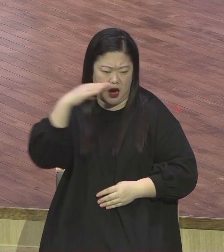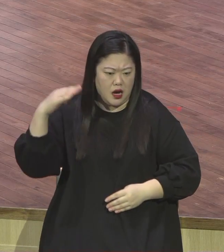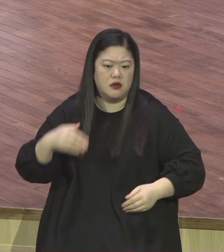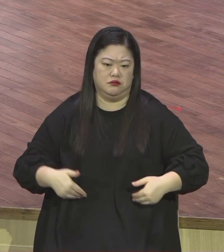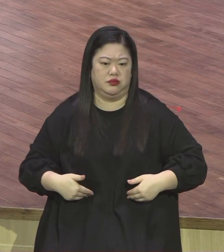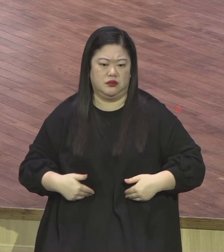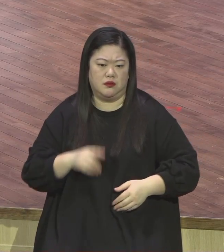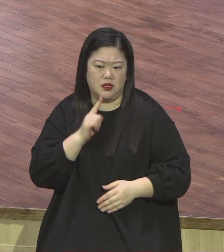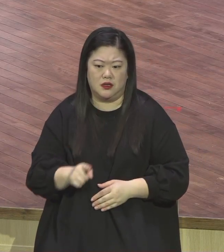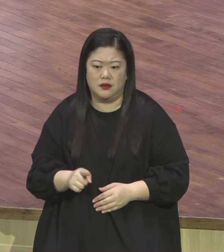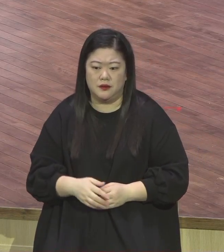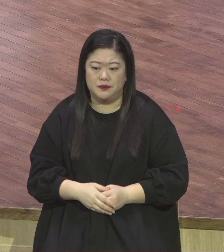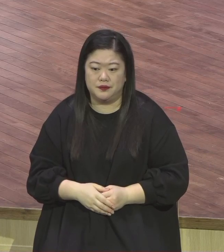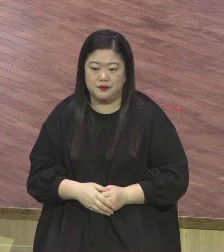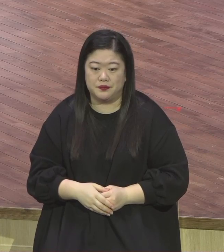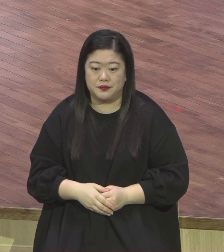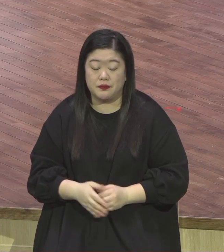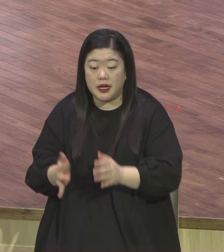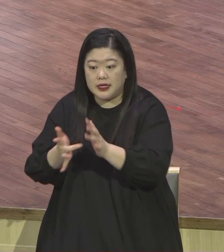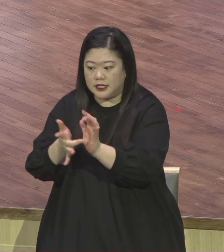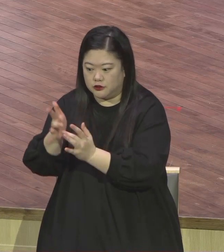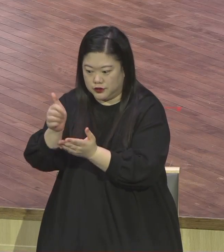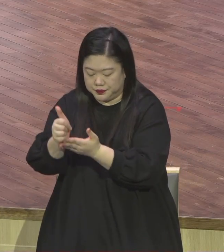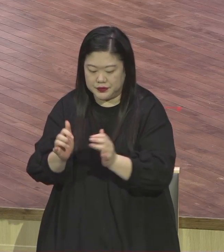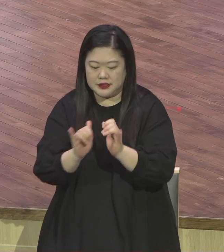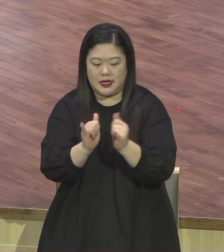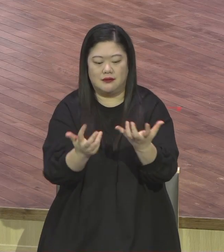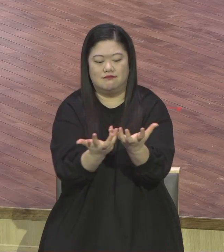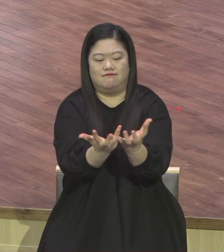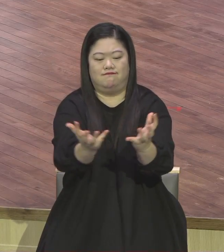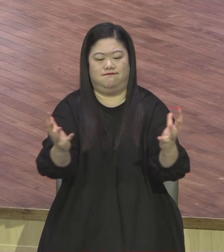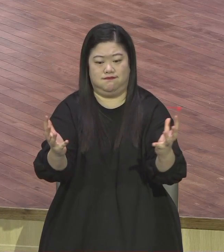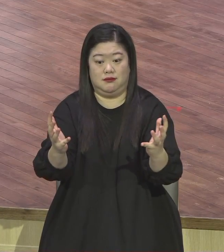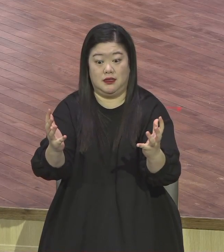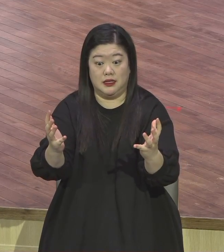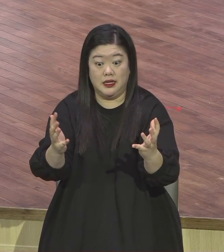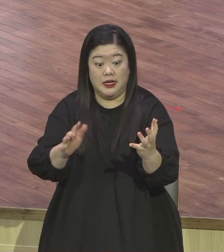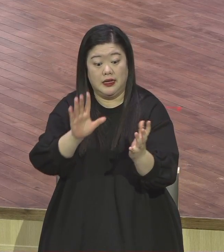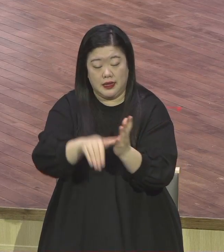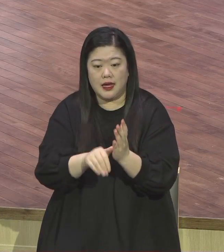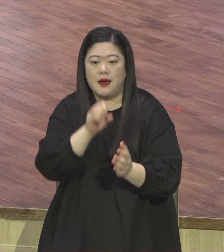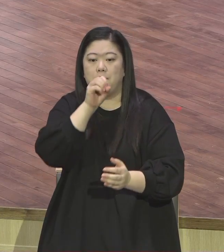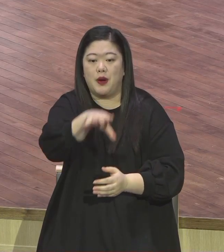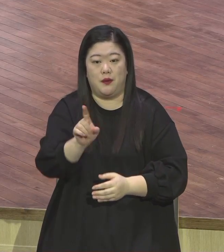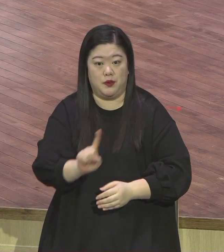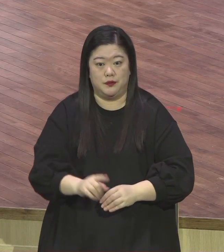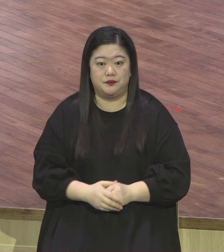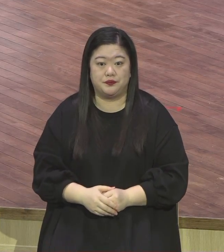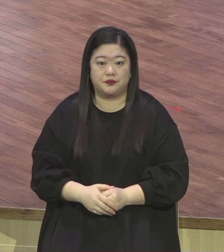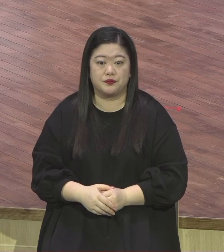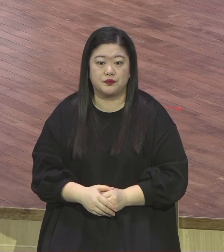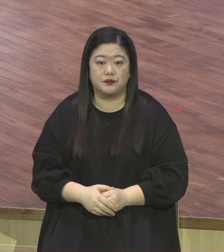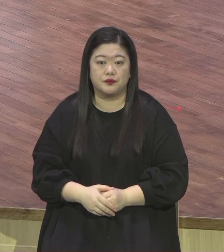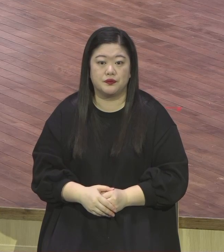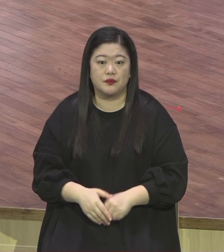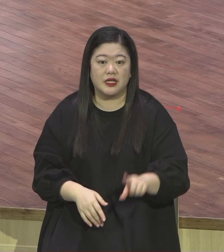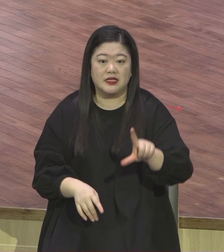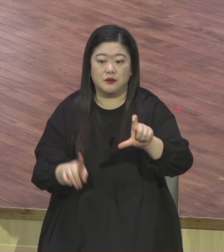불러 모으신 후에 아주 단순하면서도 중요한 교훈을 주십니다 11절입니다 입으로 들어가는 것이